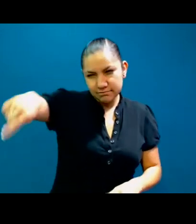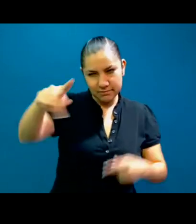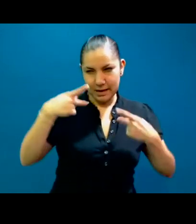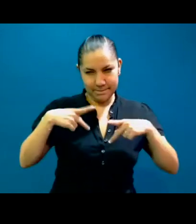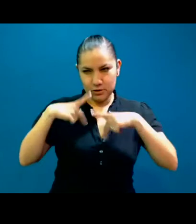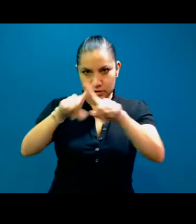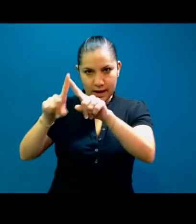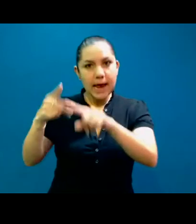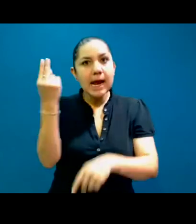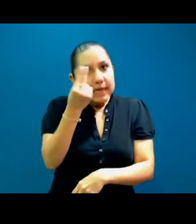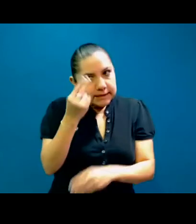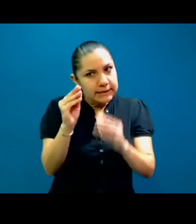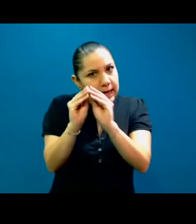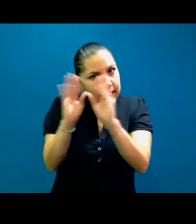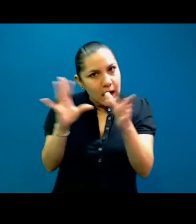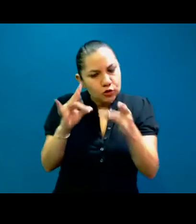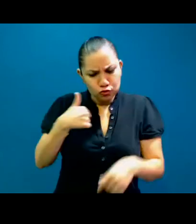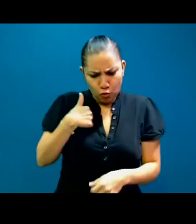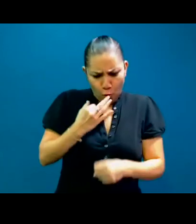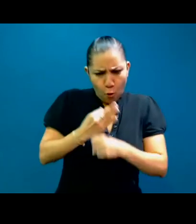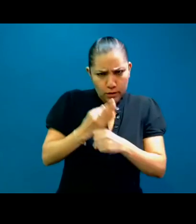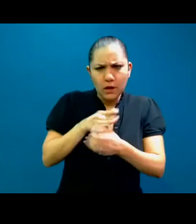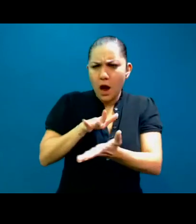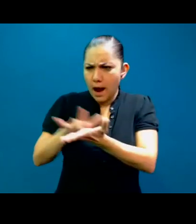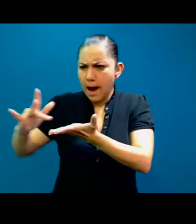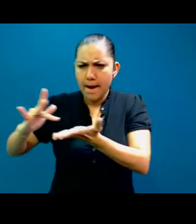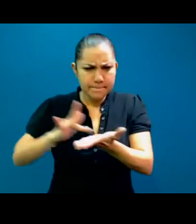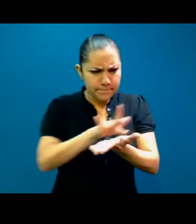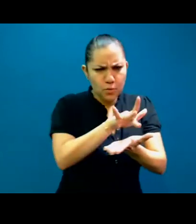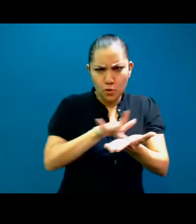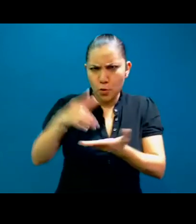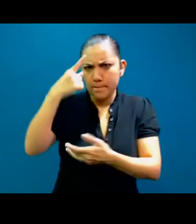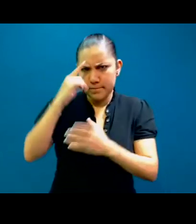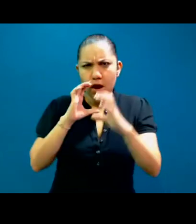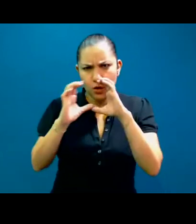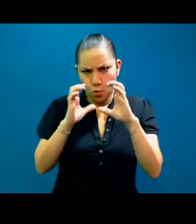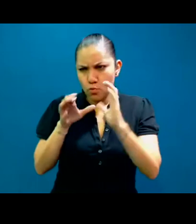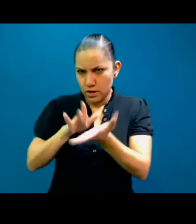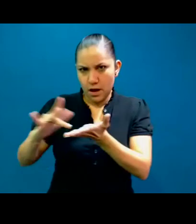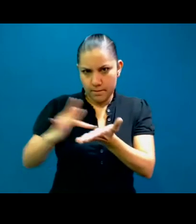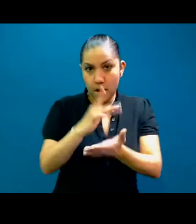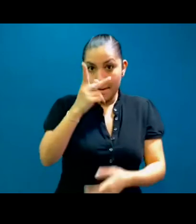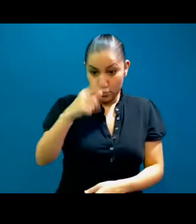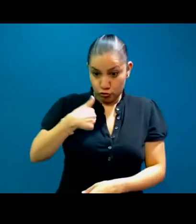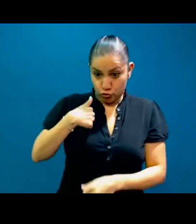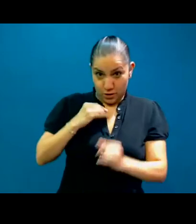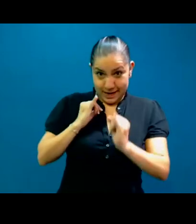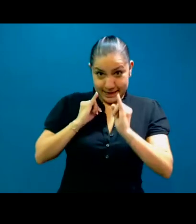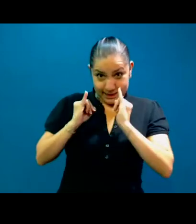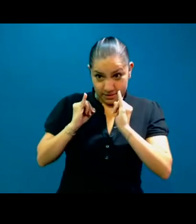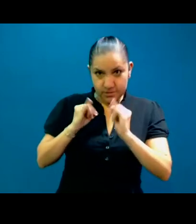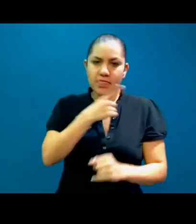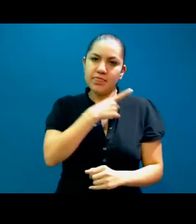función de enlace comunitario, y en el momento que estoy en la sesión haciendo la interpretación, pues tengo que seguir los códigos éticos de la